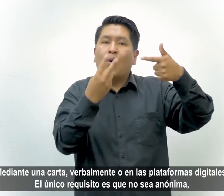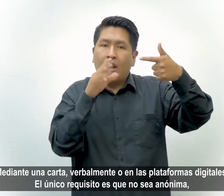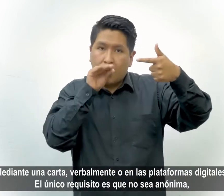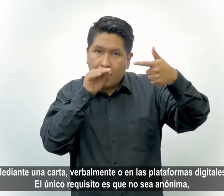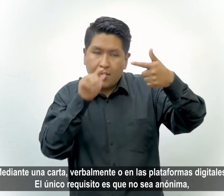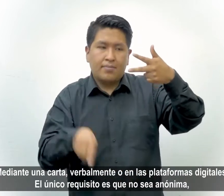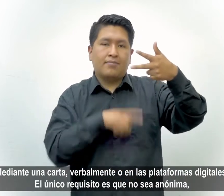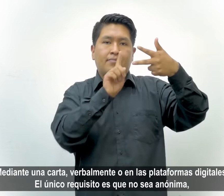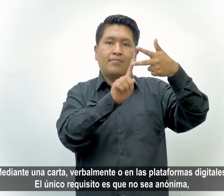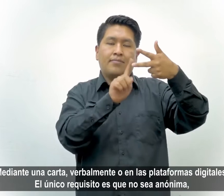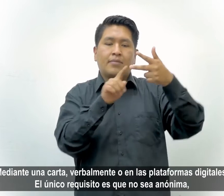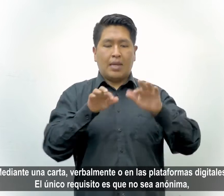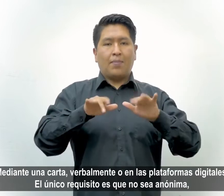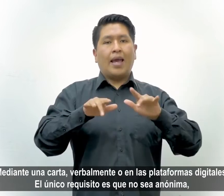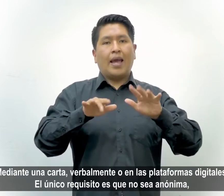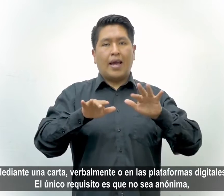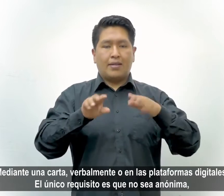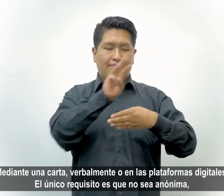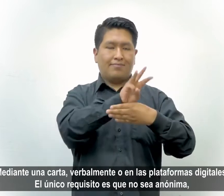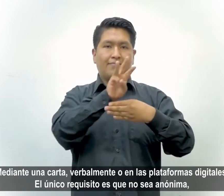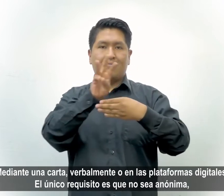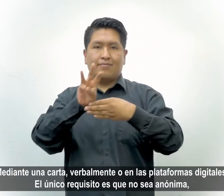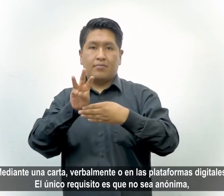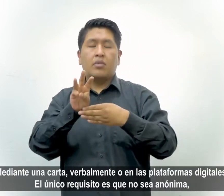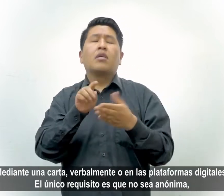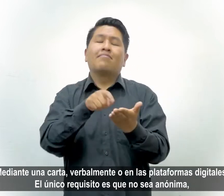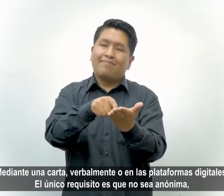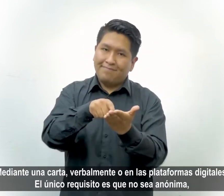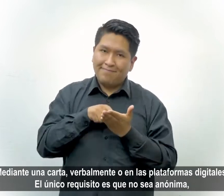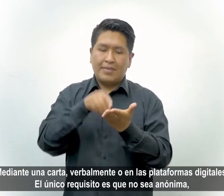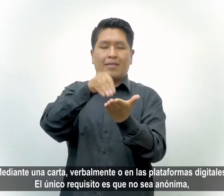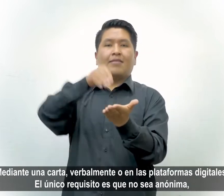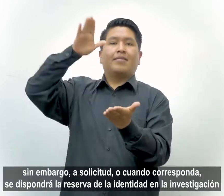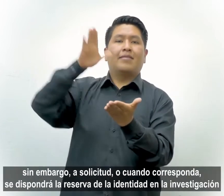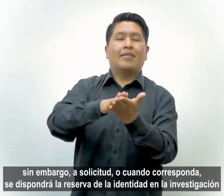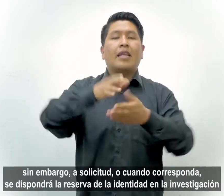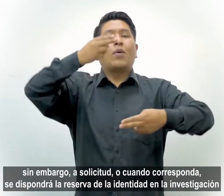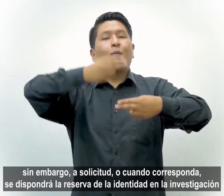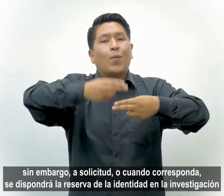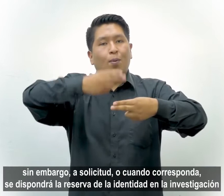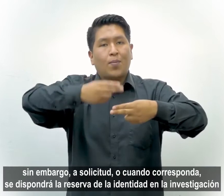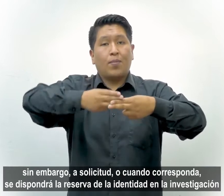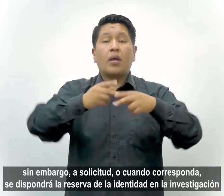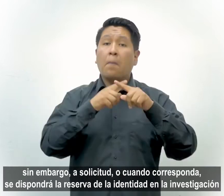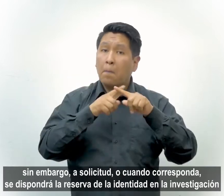o en las plataformas digitales. El único requisito es que no sea anónima. Sin embargo, a